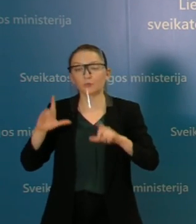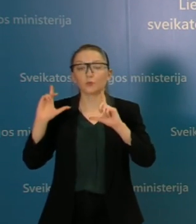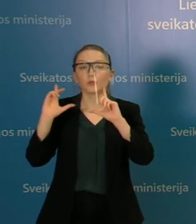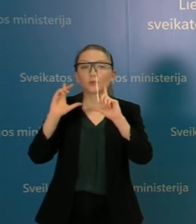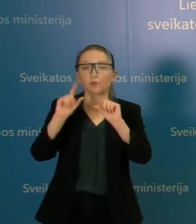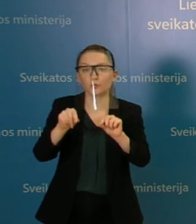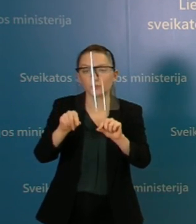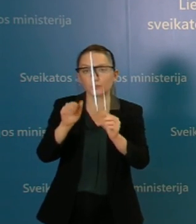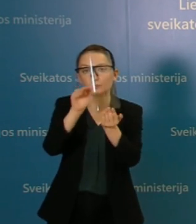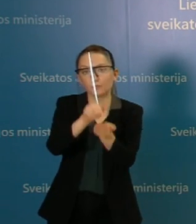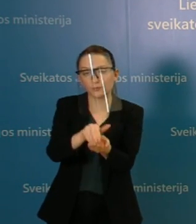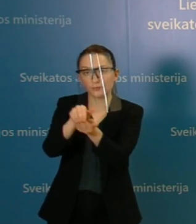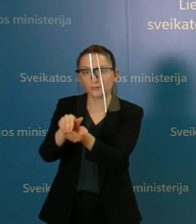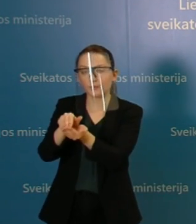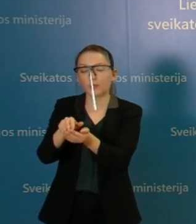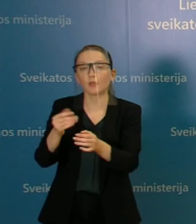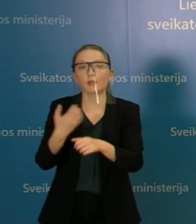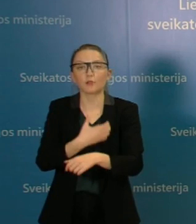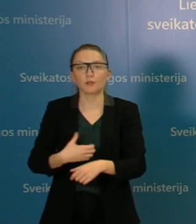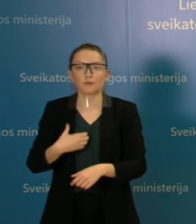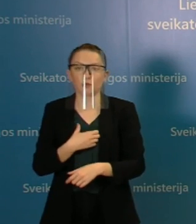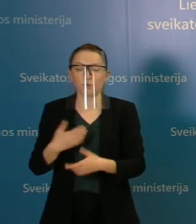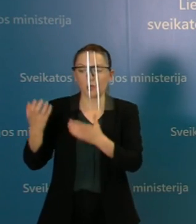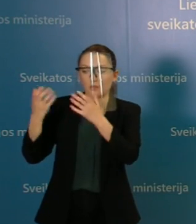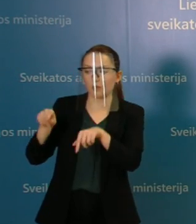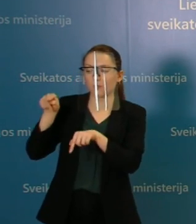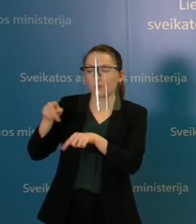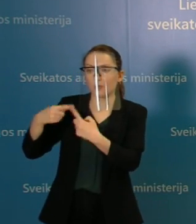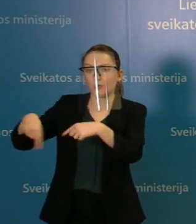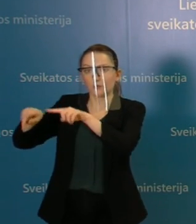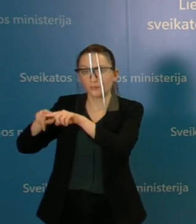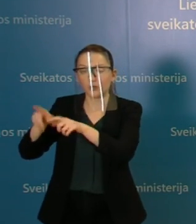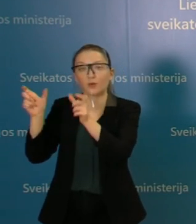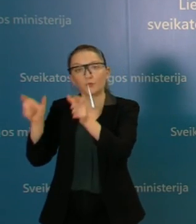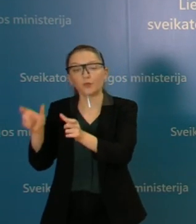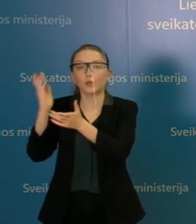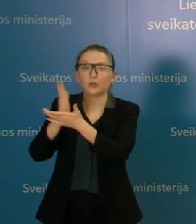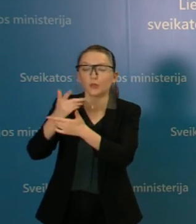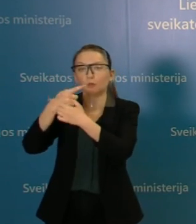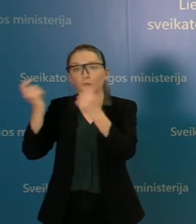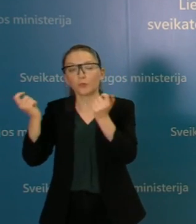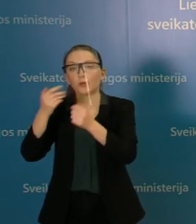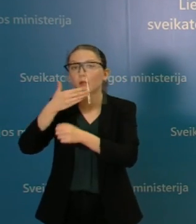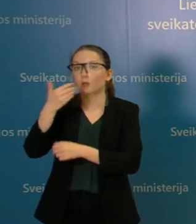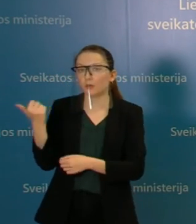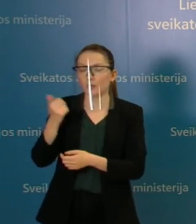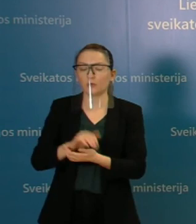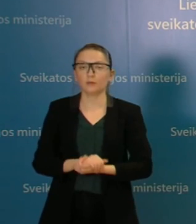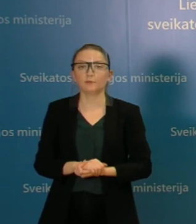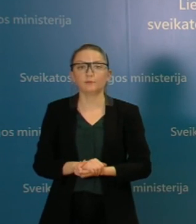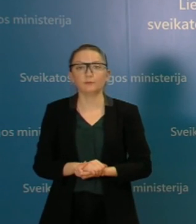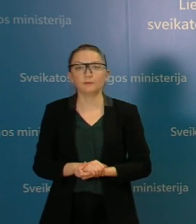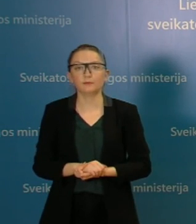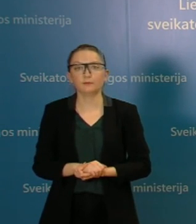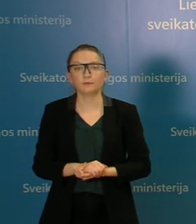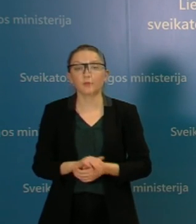nepriklausomai nuo to, ar savivaldybėj yra karantinas paskelbtas ar nėra karantinas paskelbtas.